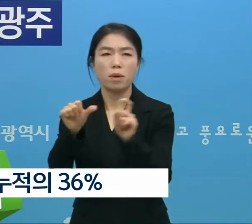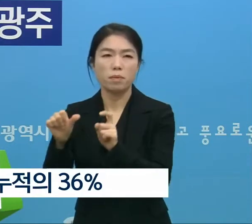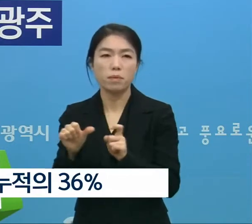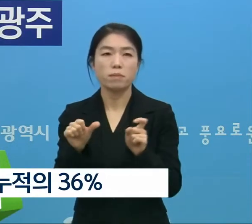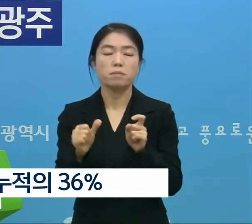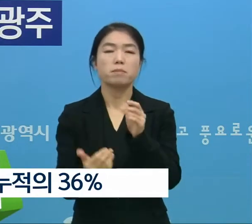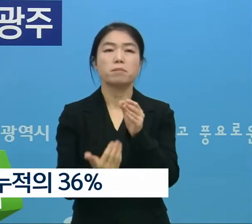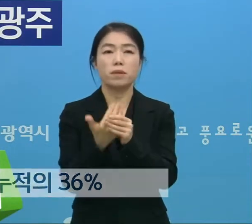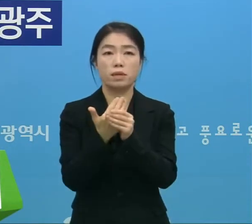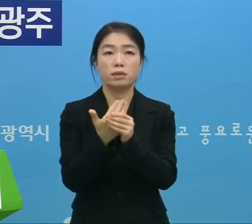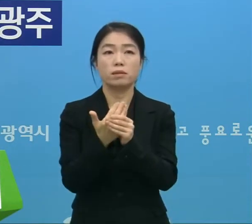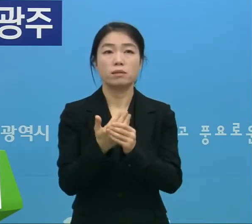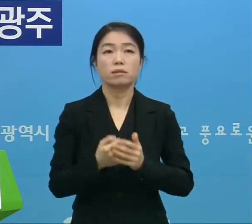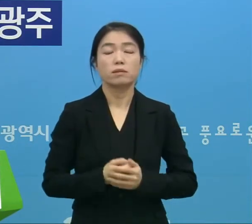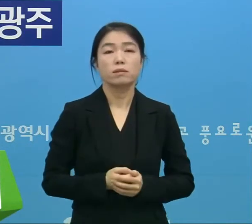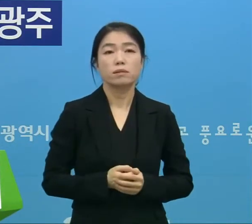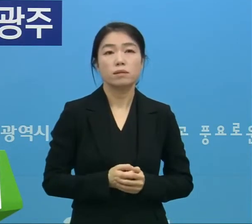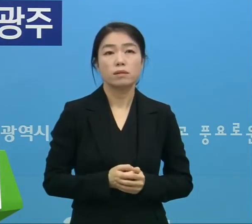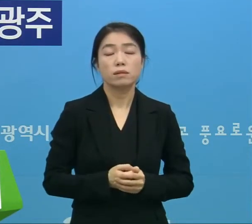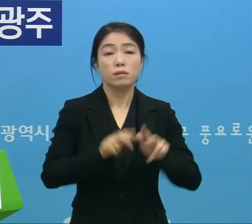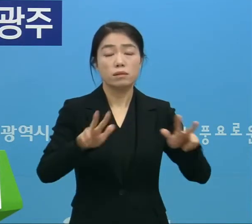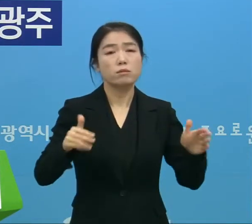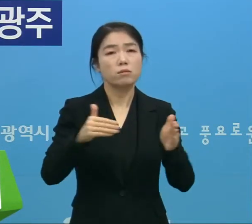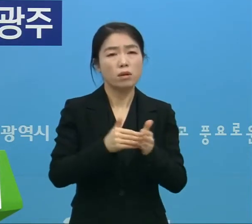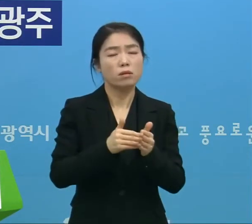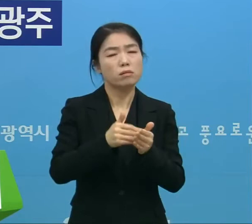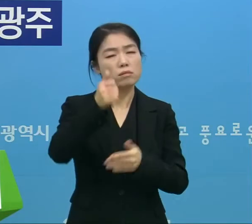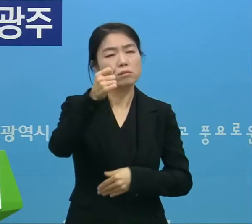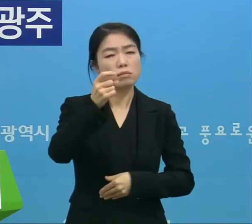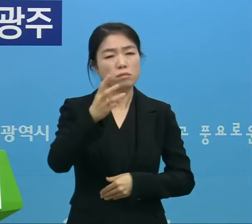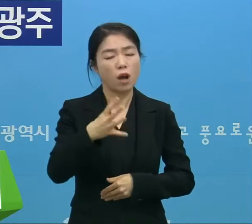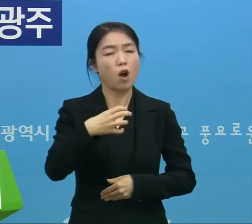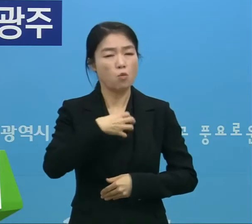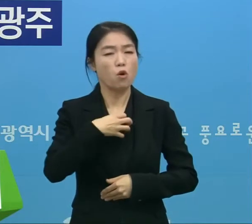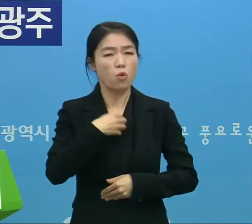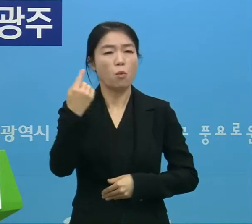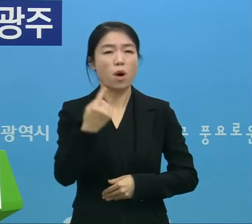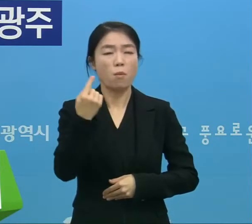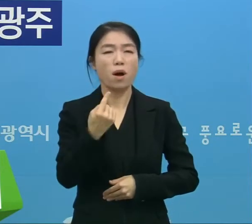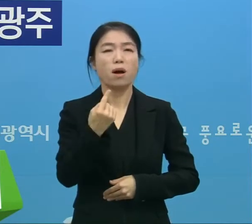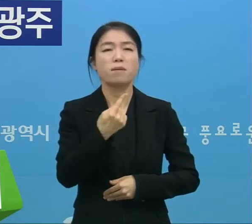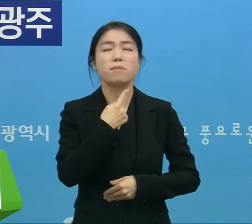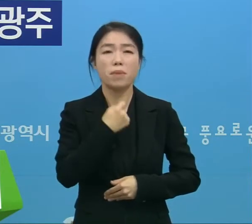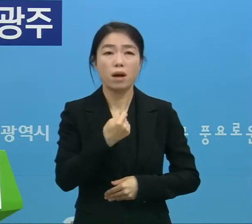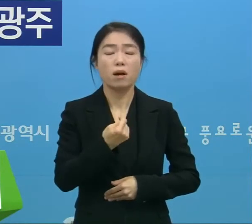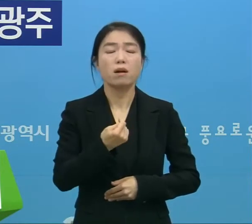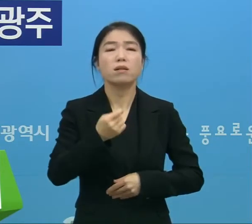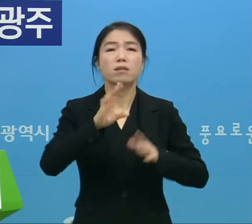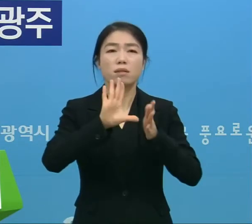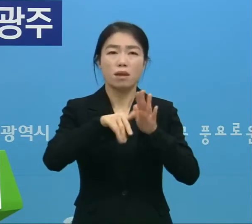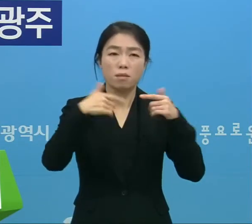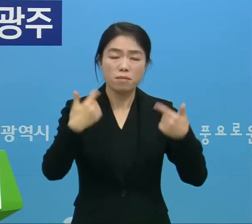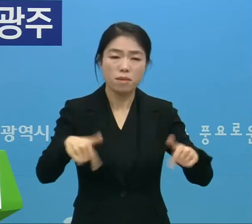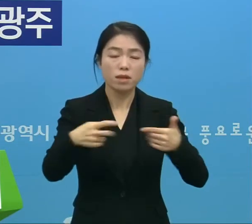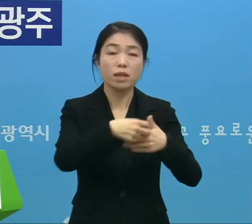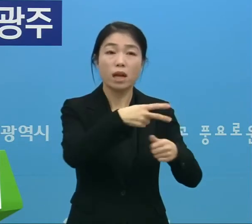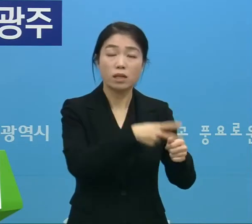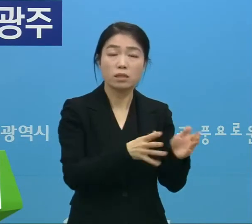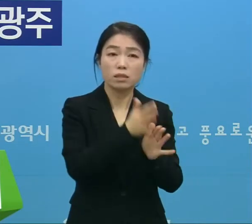발생했습니다. 그간 여러 차례의 위기가 있을 때마다 시민, 의료진,